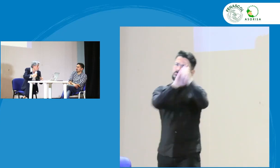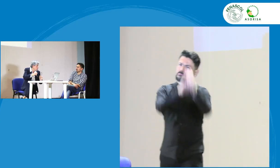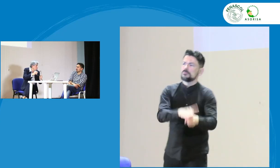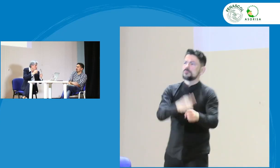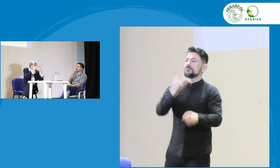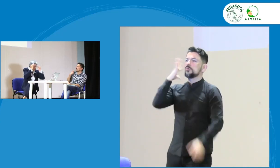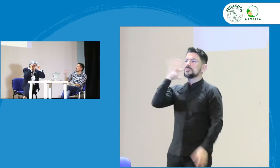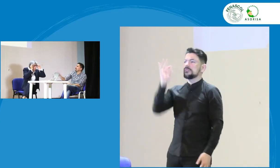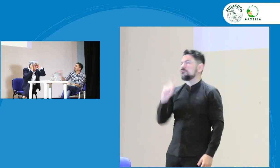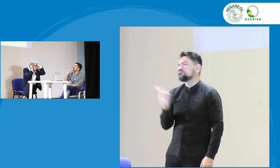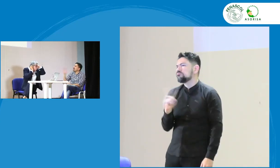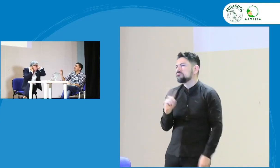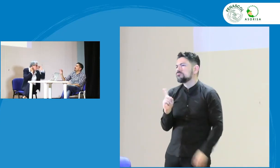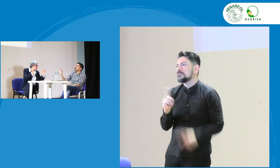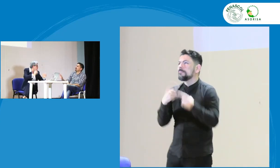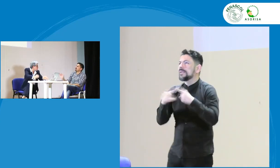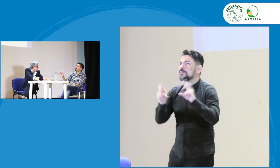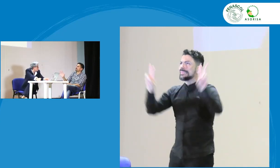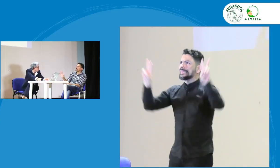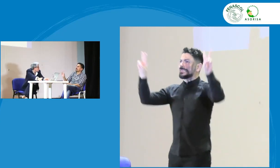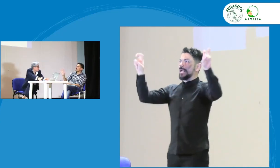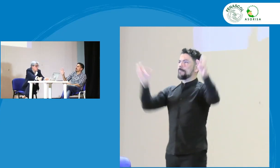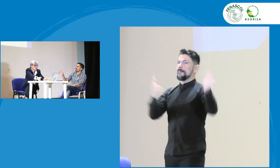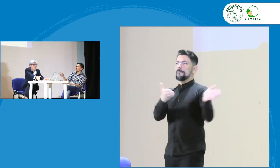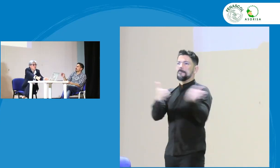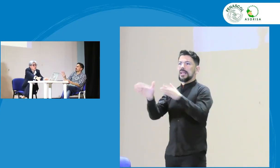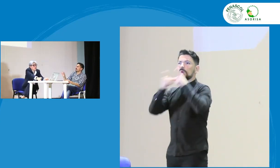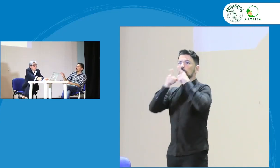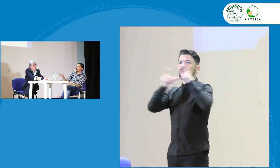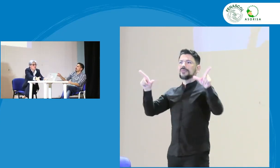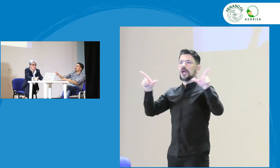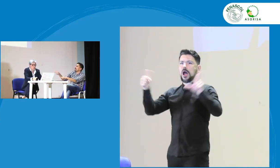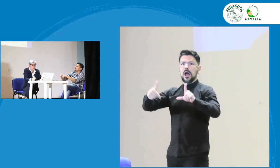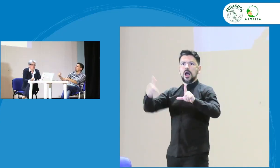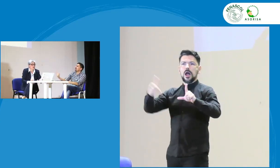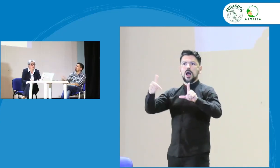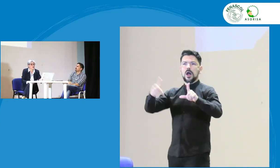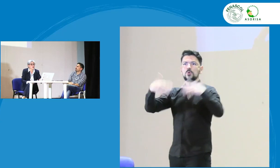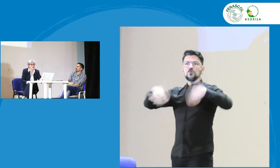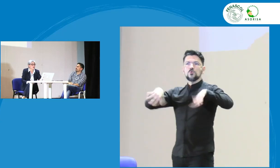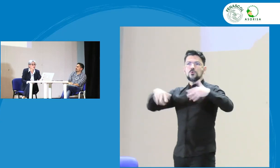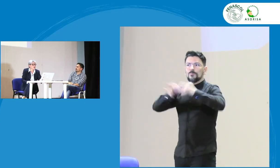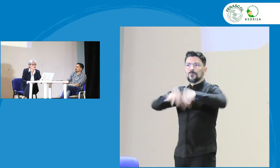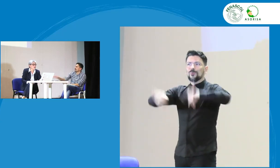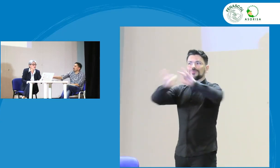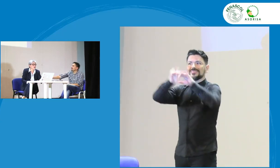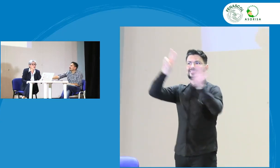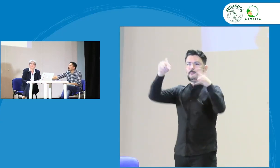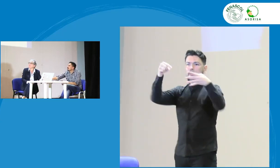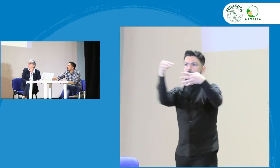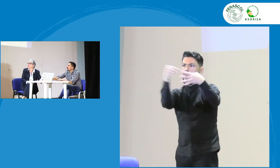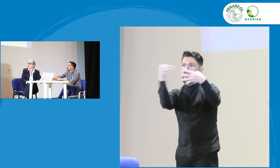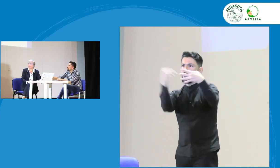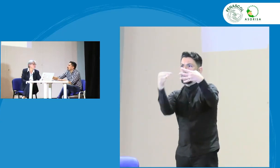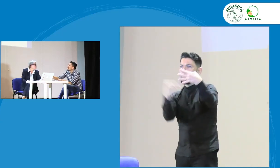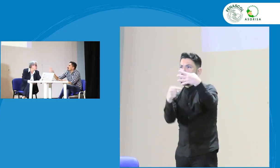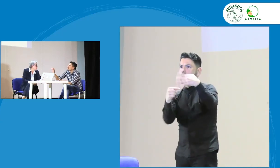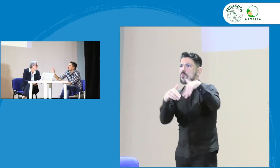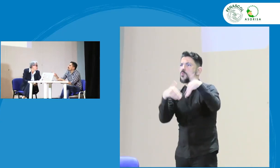se tenga algún tipo de discriminación a las personas oyentes, eso no es lo que buscamos, pero la idea es que